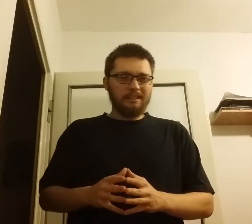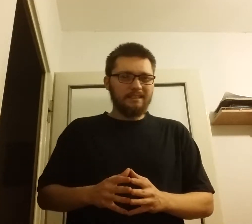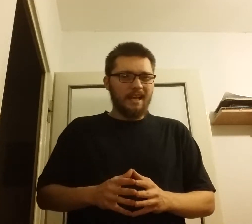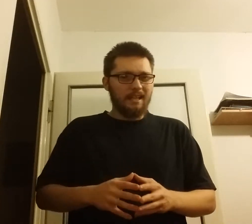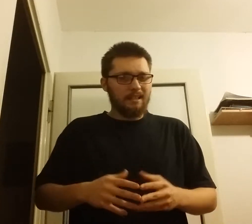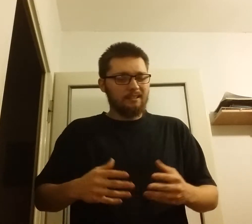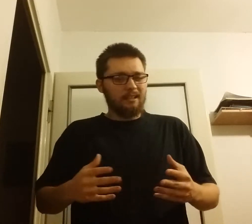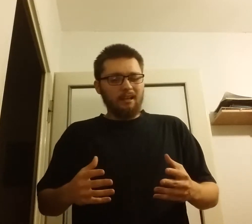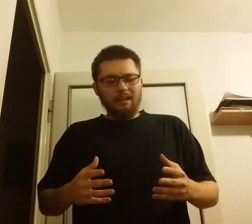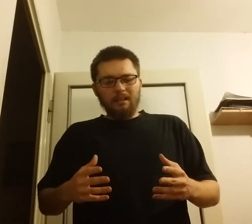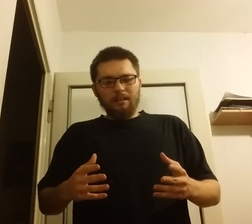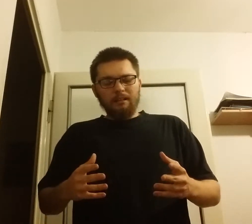internet,